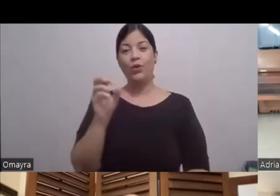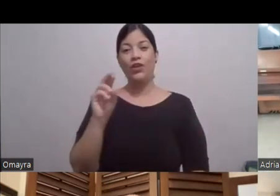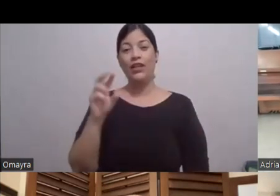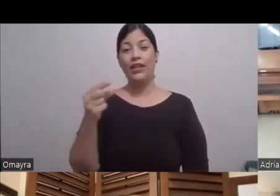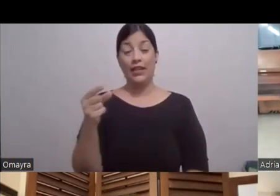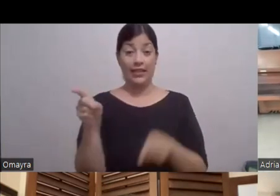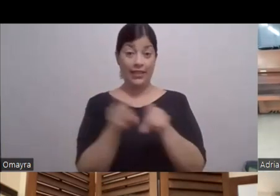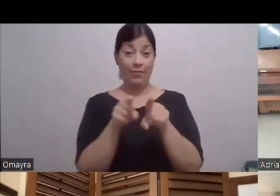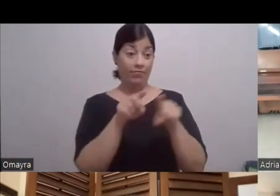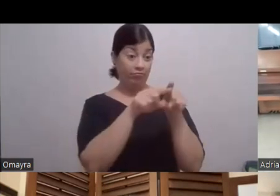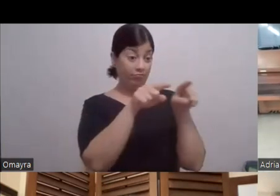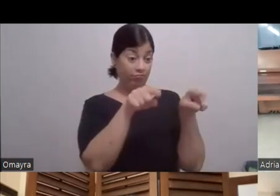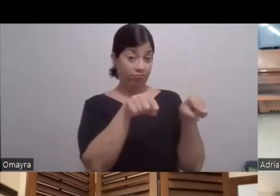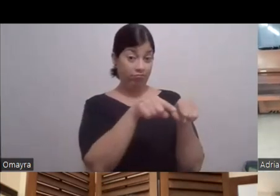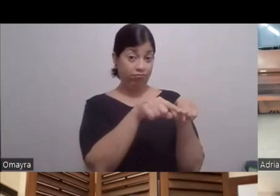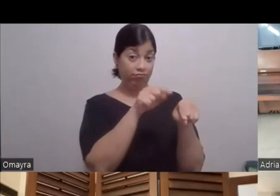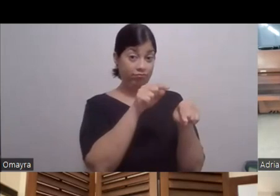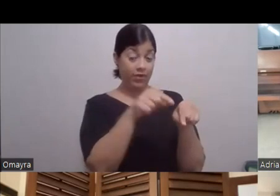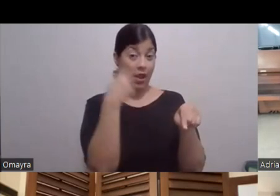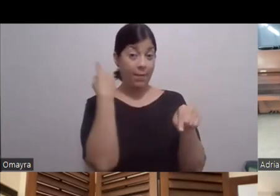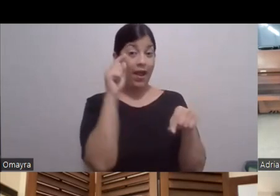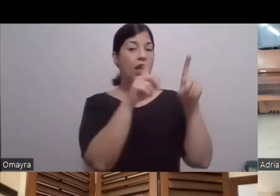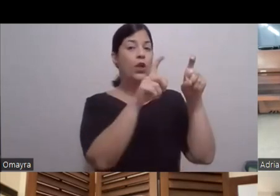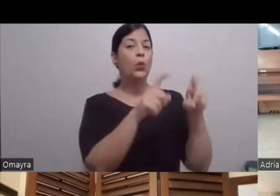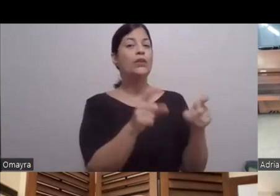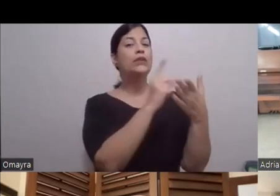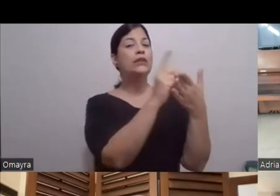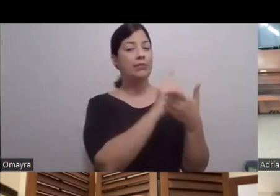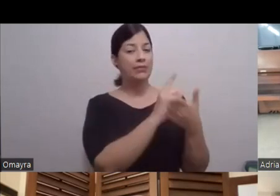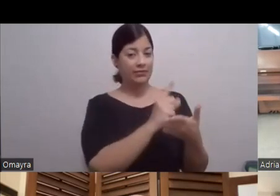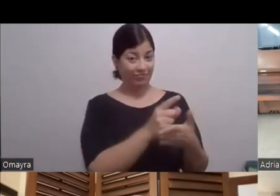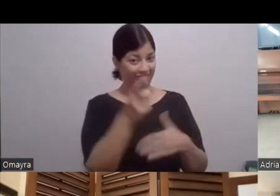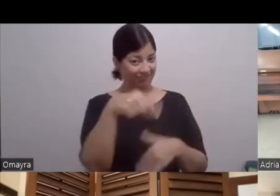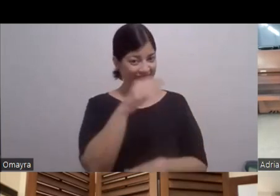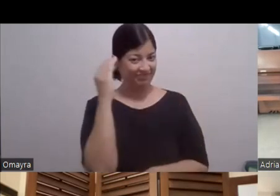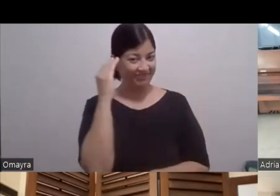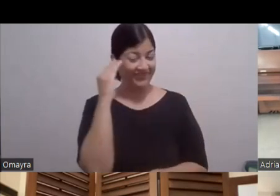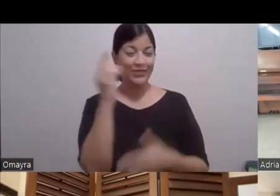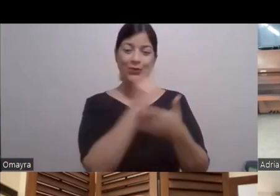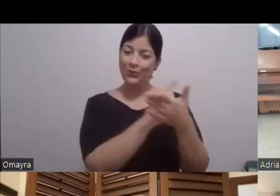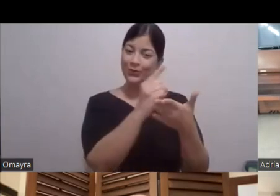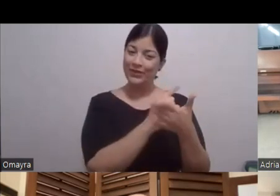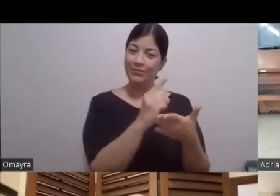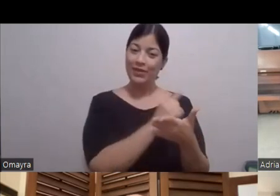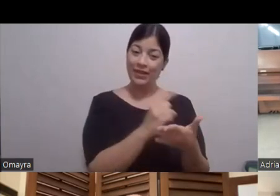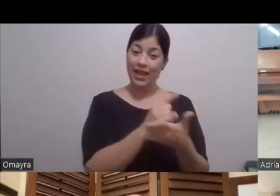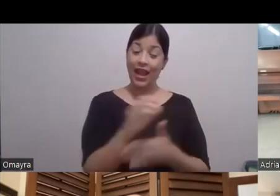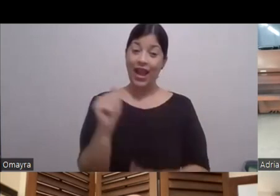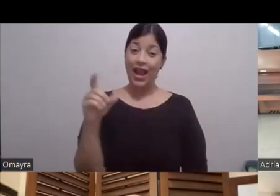La pestañita Donde está La encuesta De la semana Ya usted sabe Que semana Tras semana Adriana siempre Nos hace Mira Una